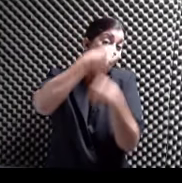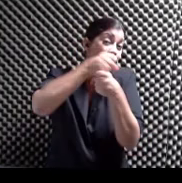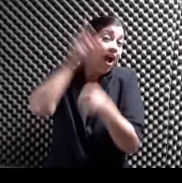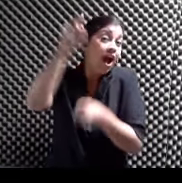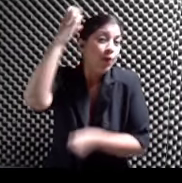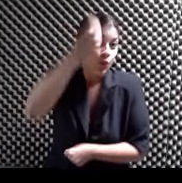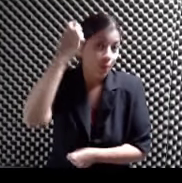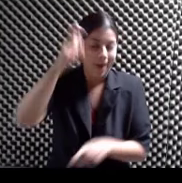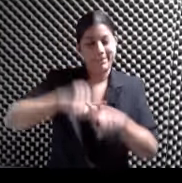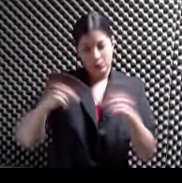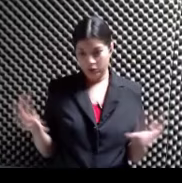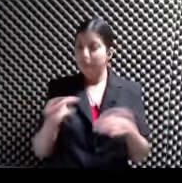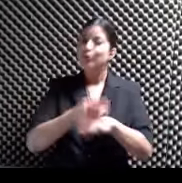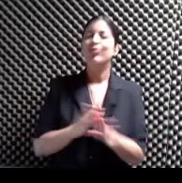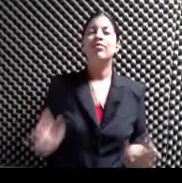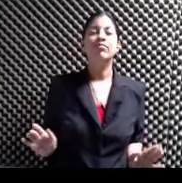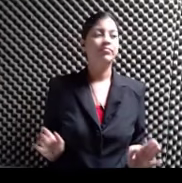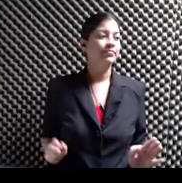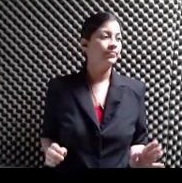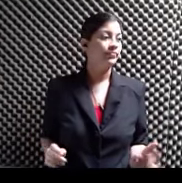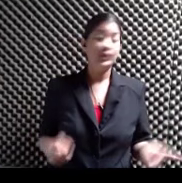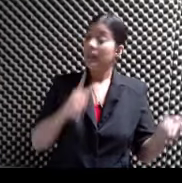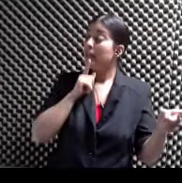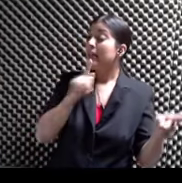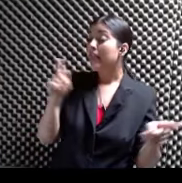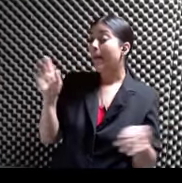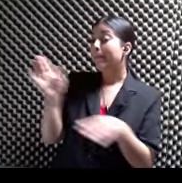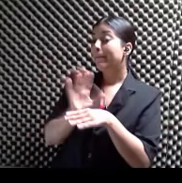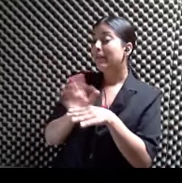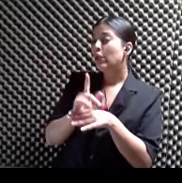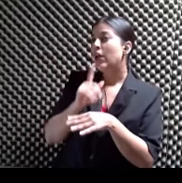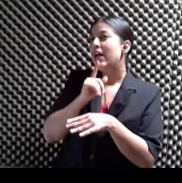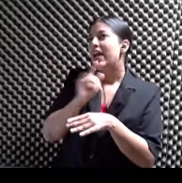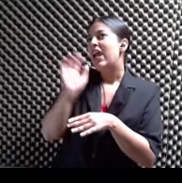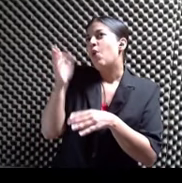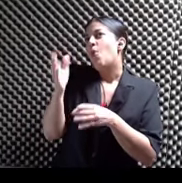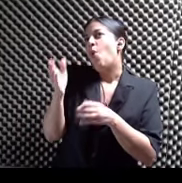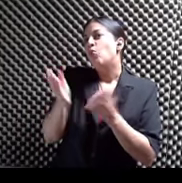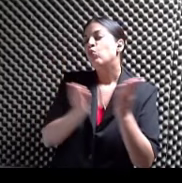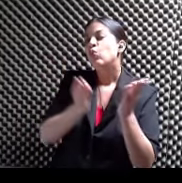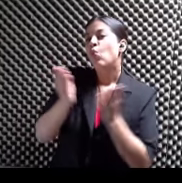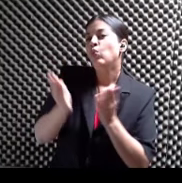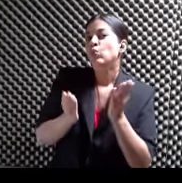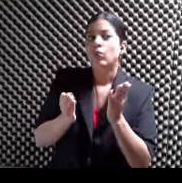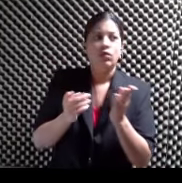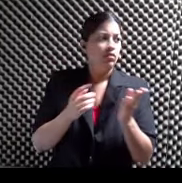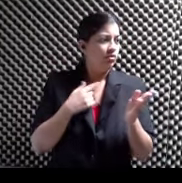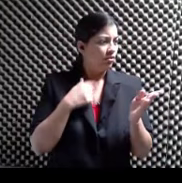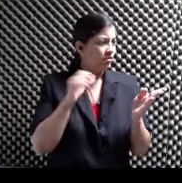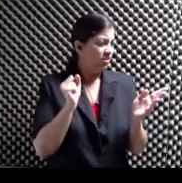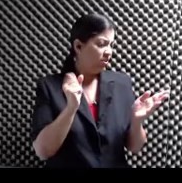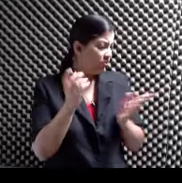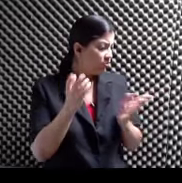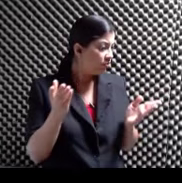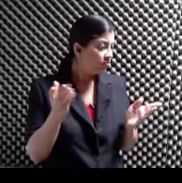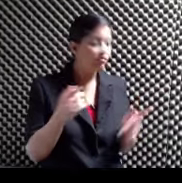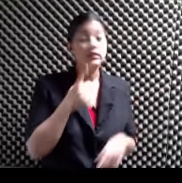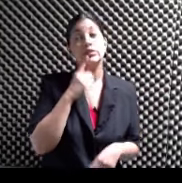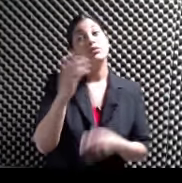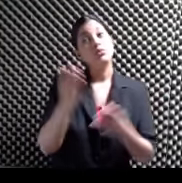que se ha convertido Esta película se ha convertido en una película de culto básicamente Porque Bueno te digo de culto porque la película se logró presentar